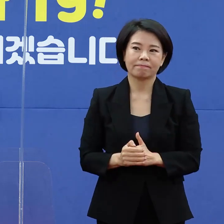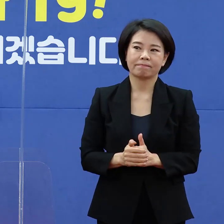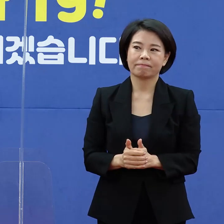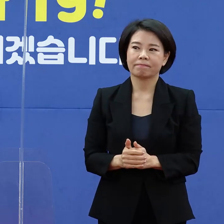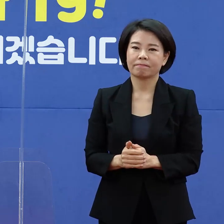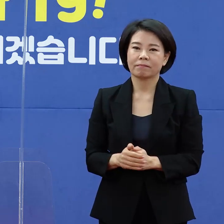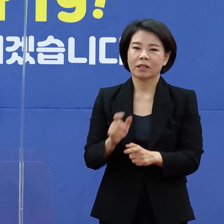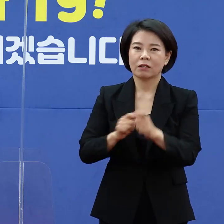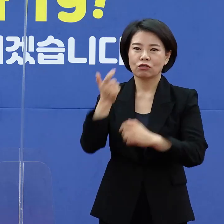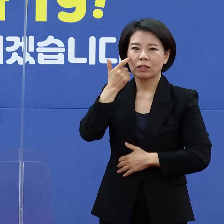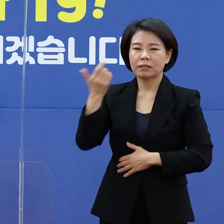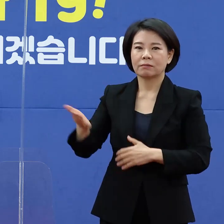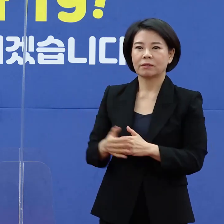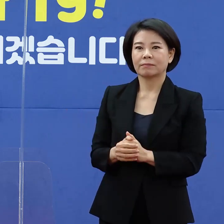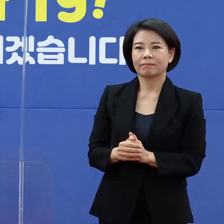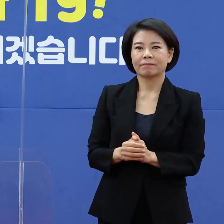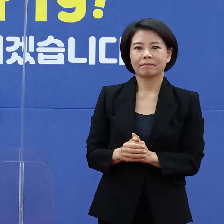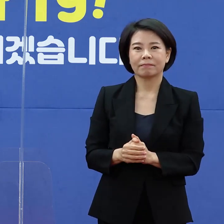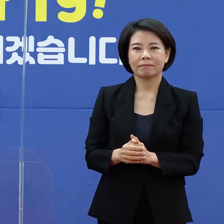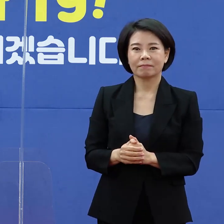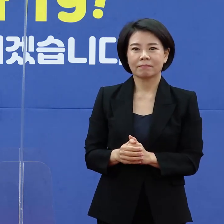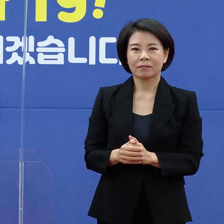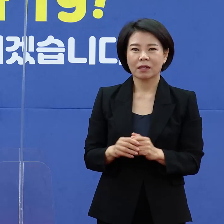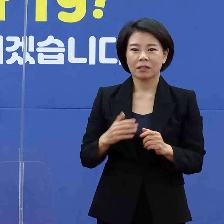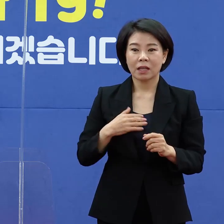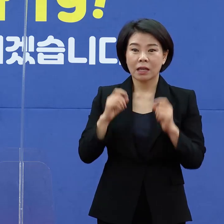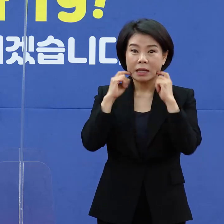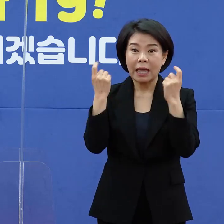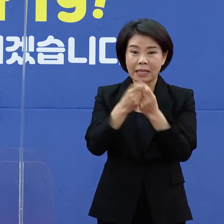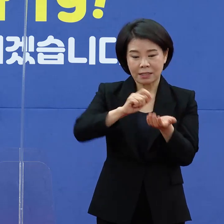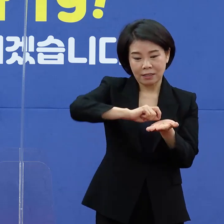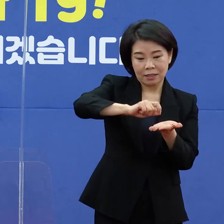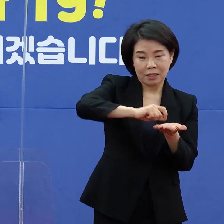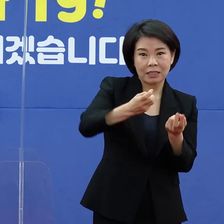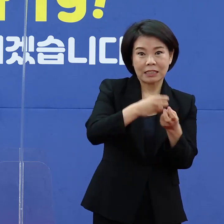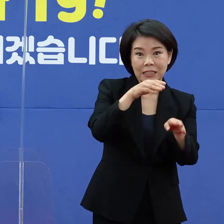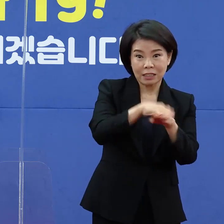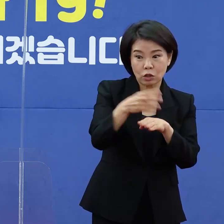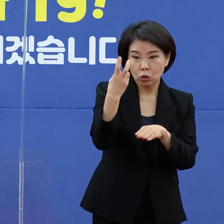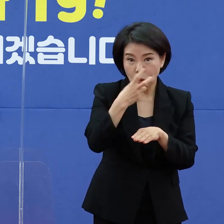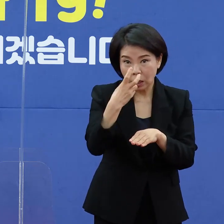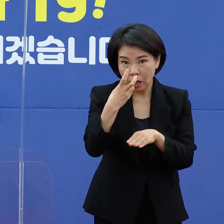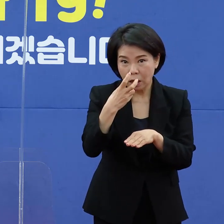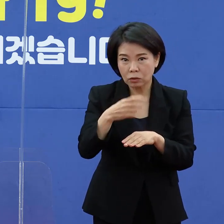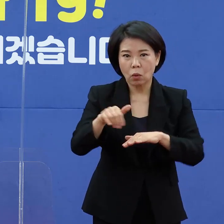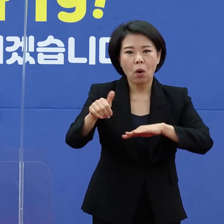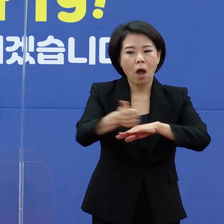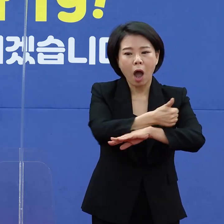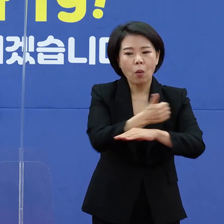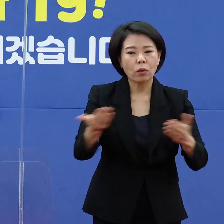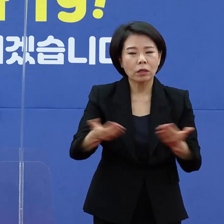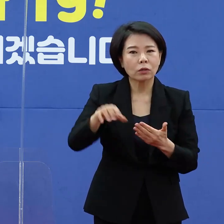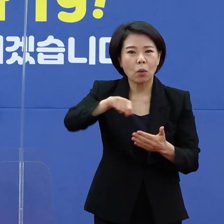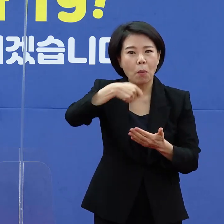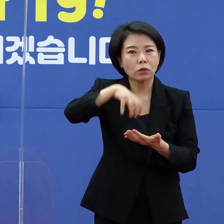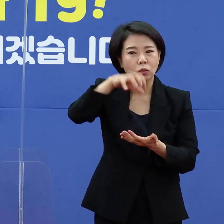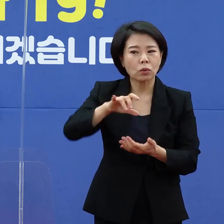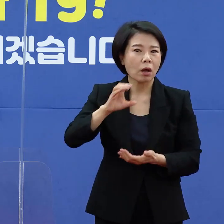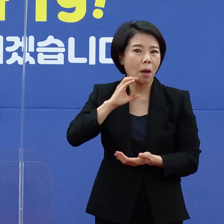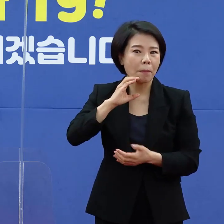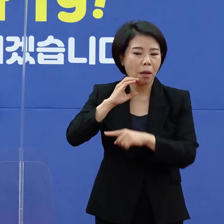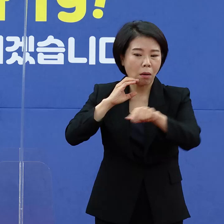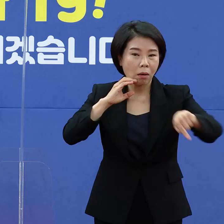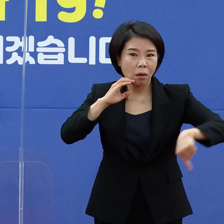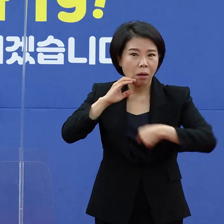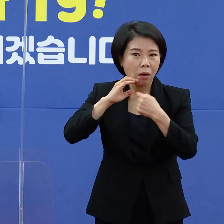추가 질문입니다. 자기기입식 전자역학조사 도입 후부터는 학원, 직장, 식당 및 카페 등에서의